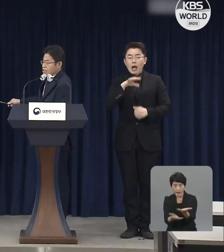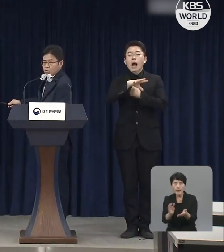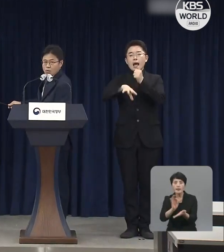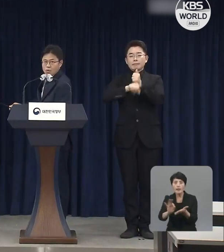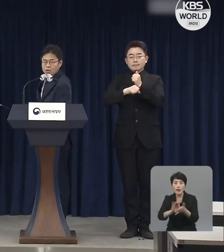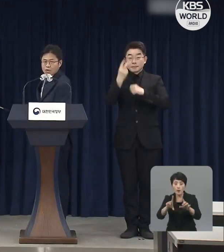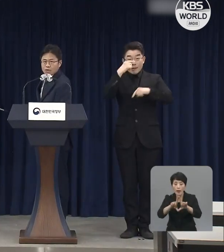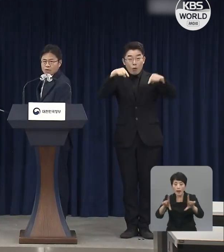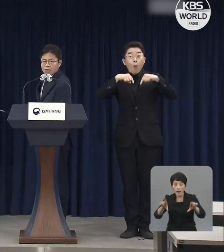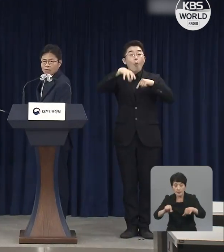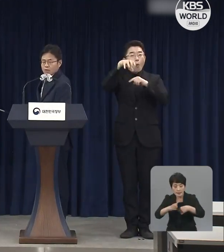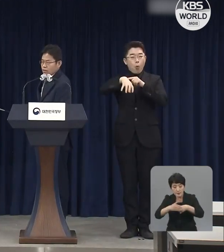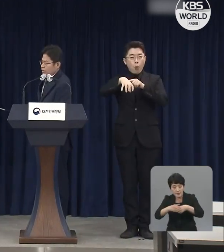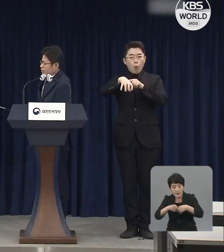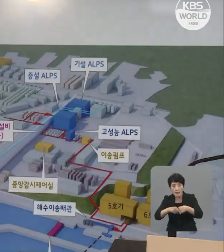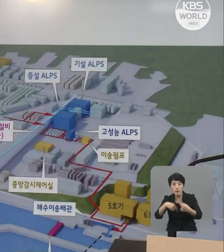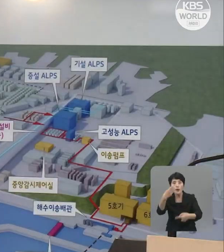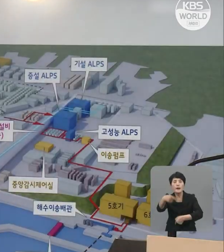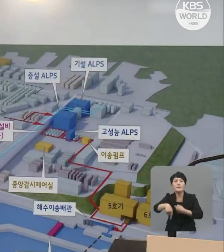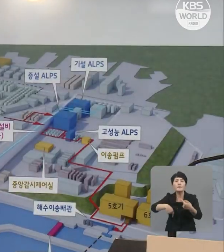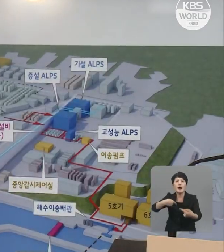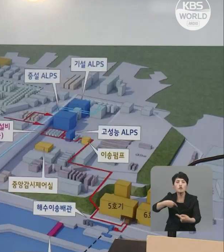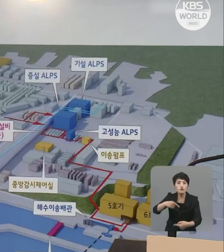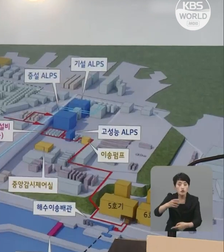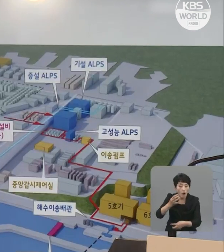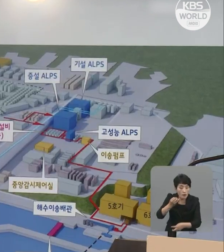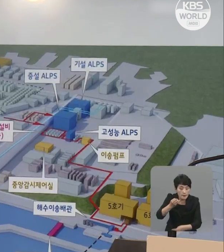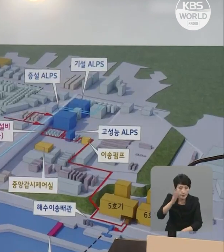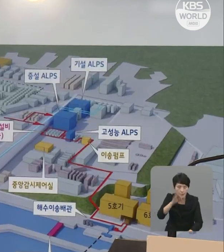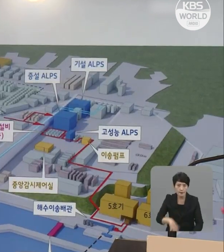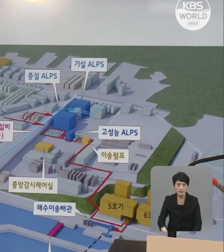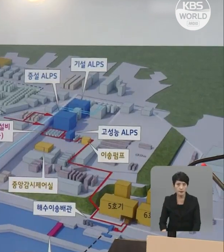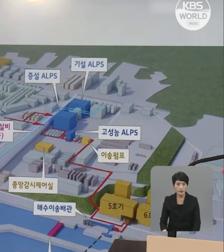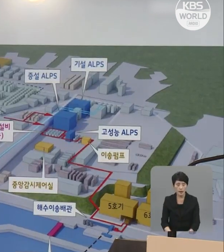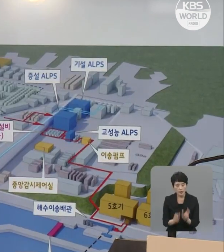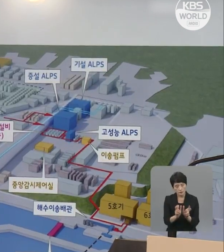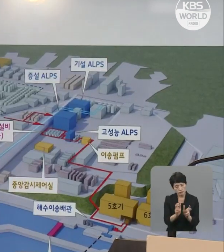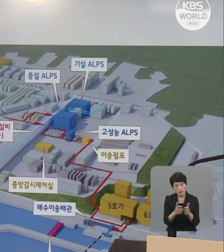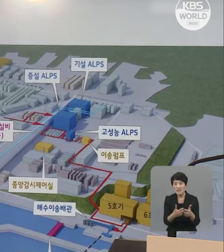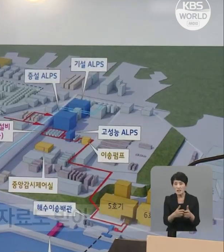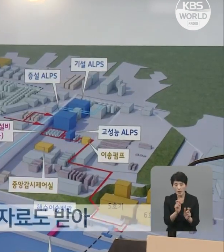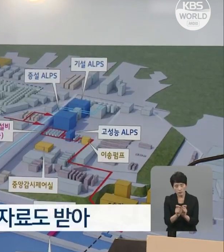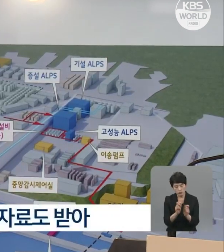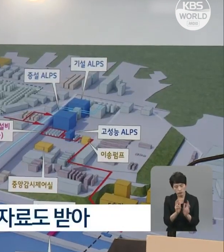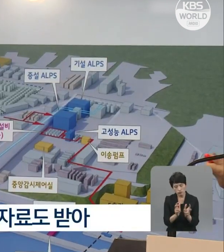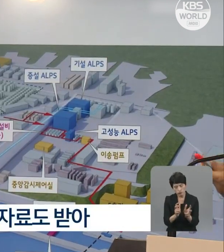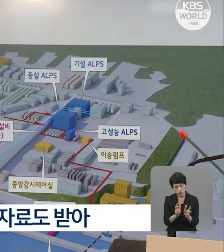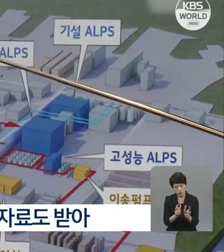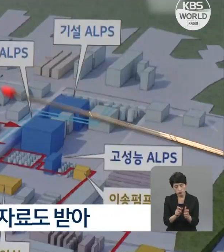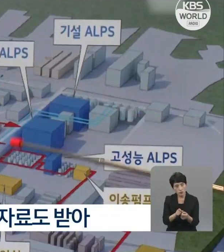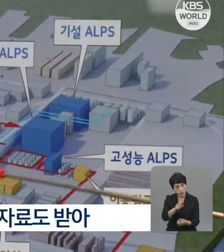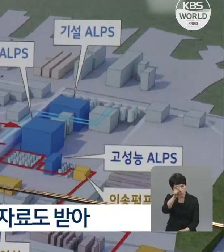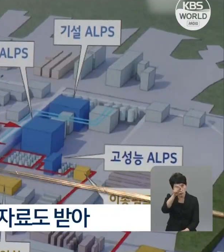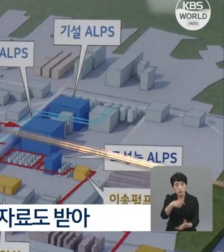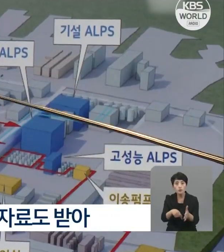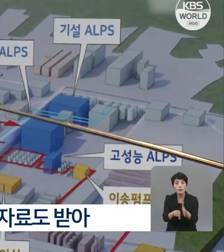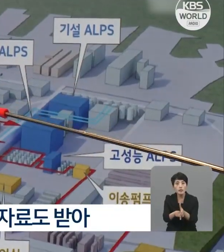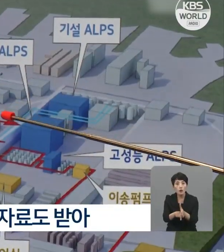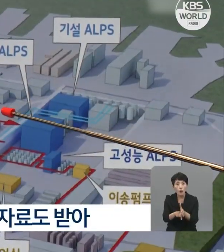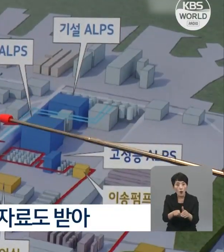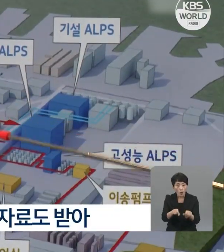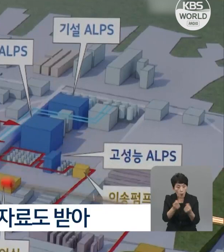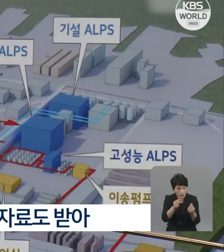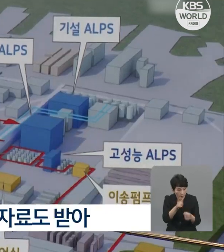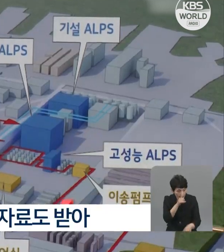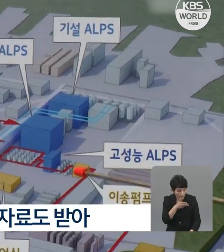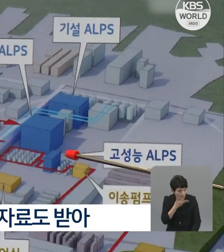về kết quả chuyến thăm và thanh sát ở Nhật Bản từ ngày 21 đến ngày 26 tháng 5 cho biết đoàn đã tập trung kiểm tra tính năng khử hạt